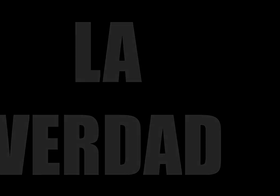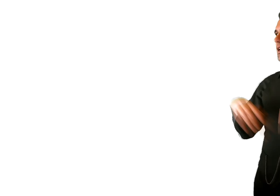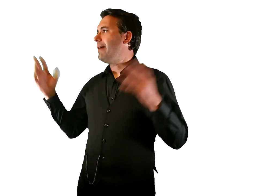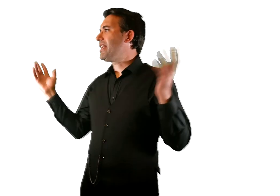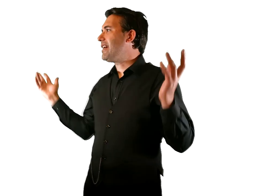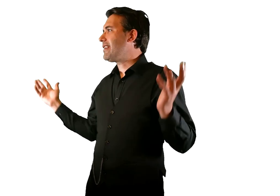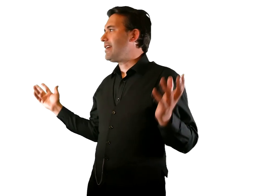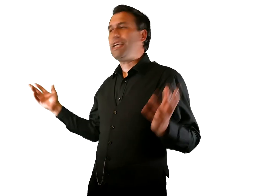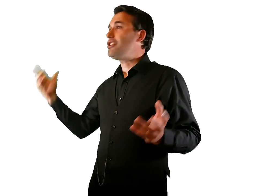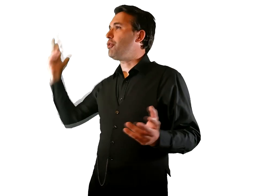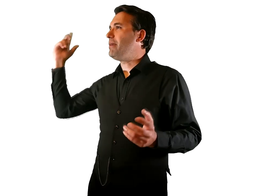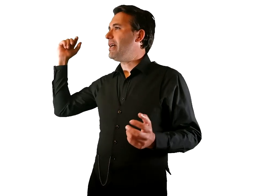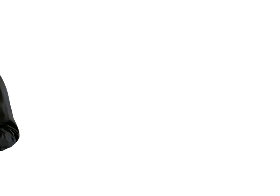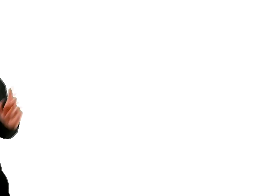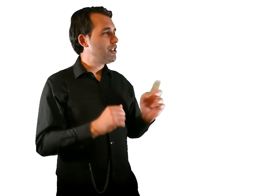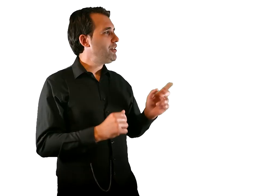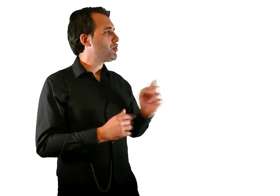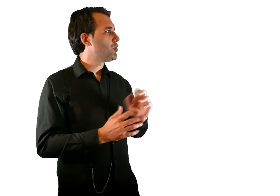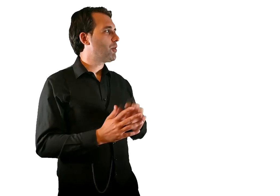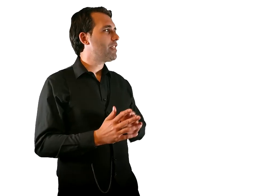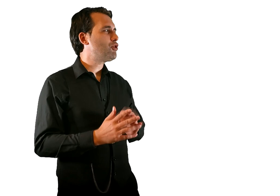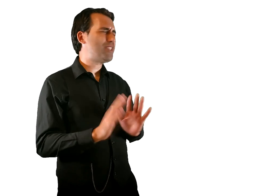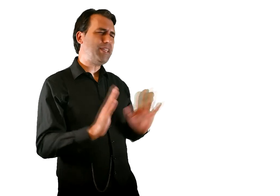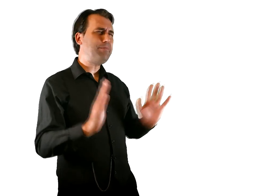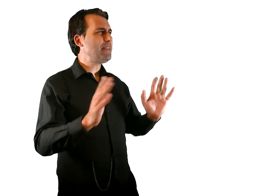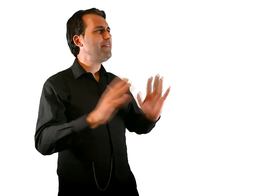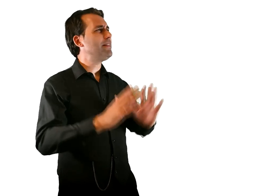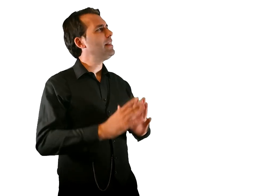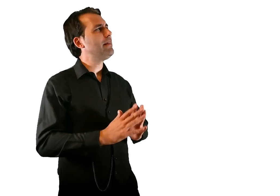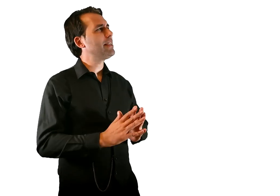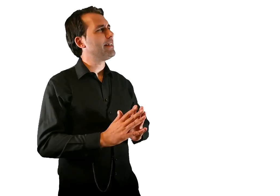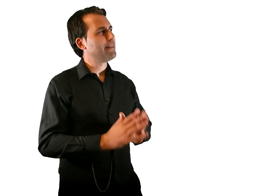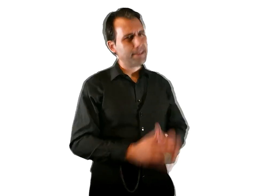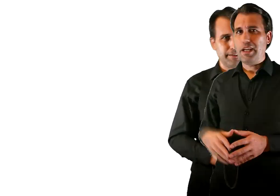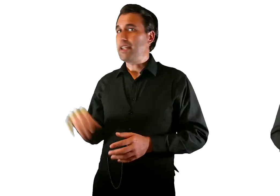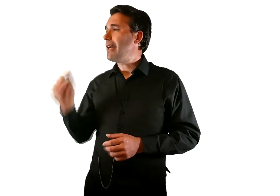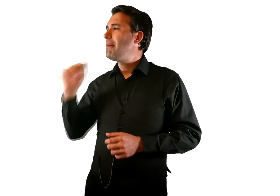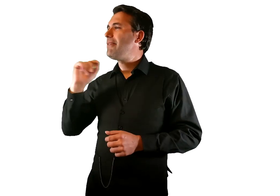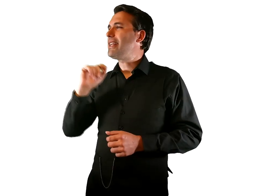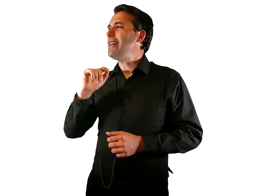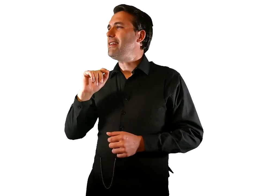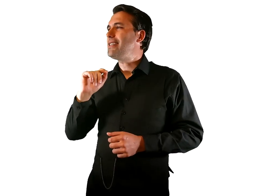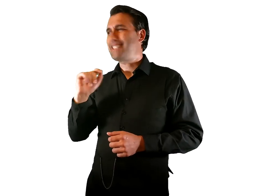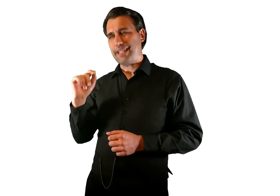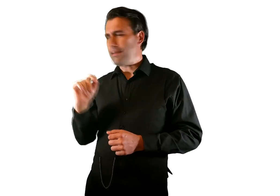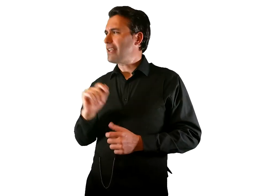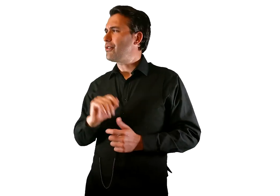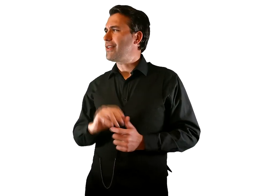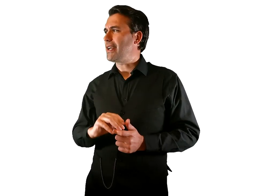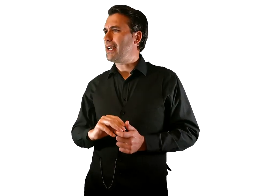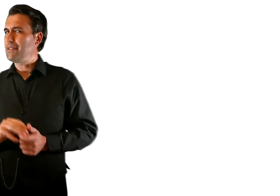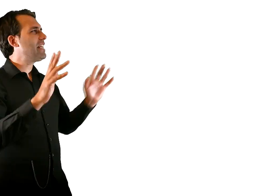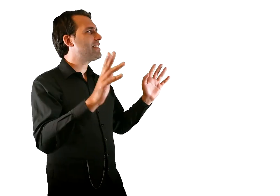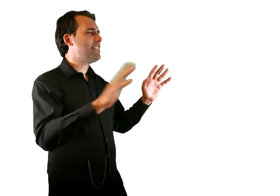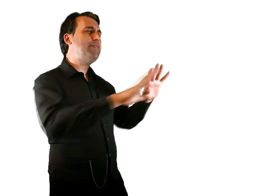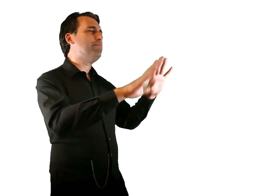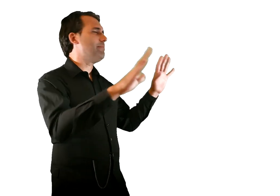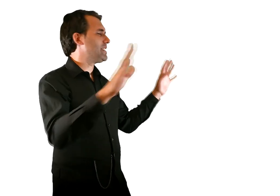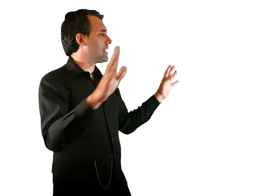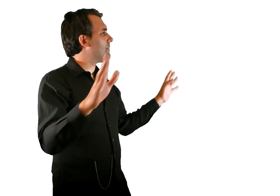La verdad es obvia. Los niños y los borrachos siempre dicen la verdad. El que ama la verdad sabe reconocerla. La verdad siempre se